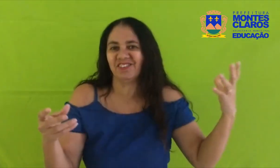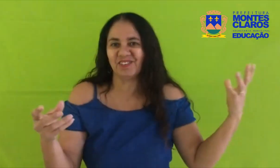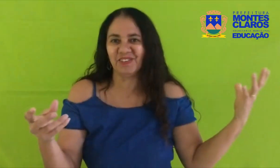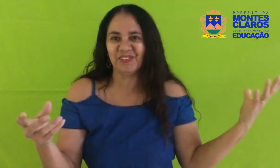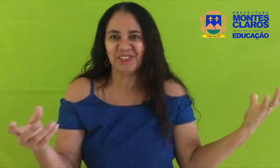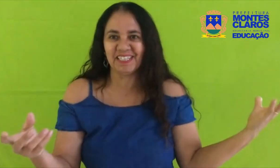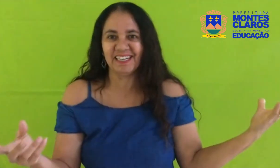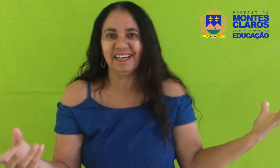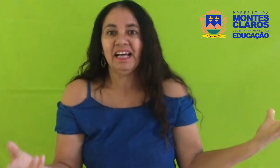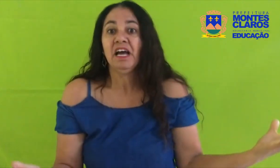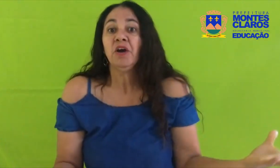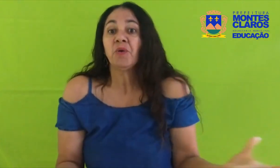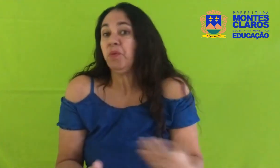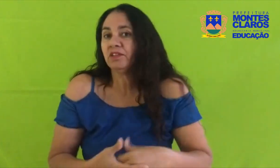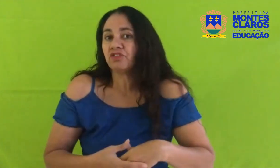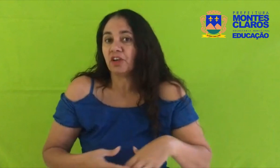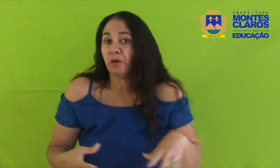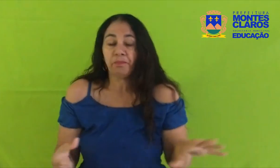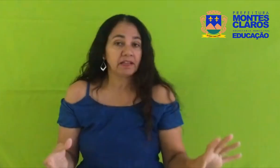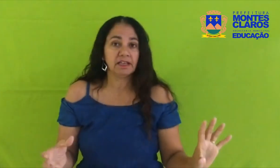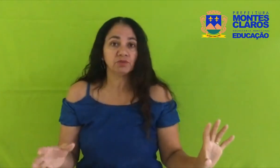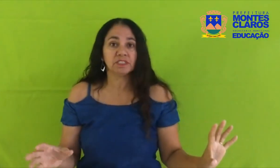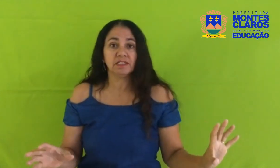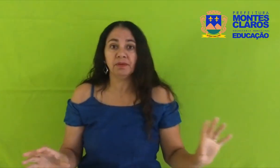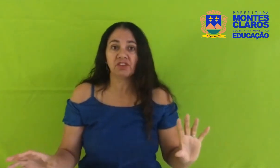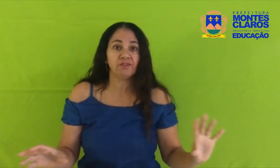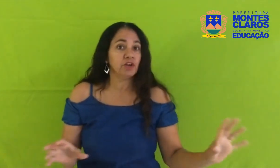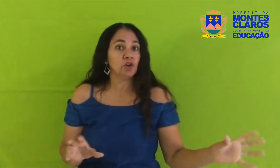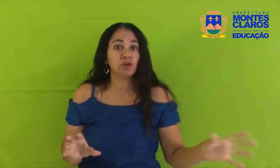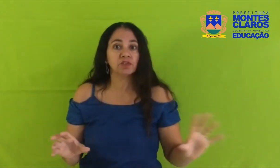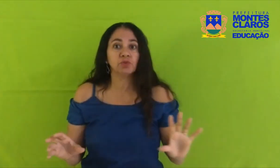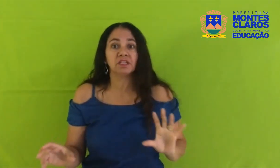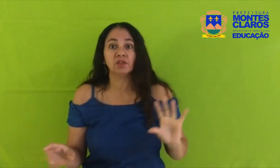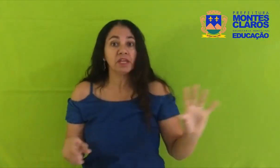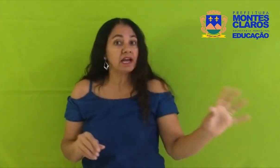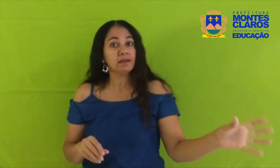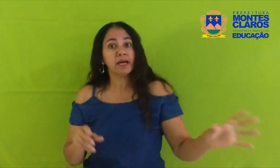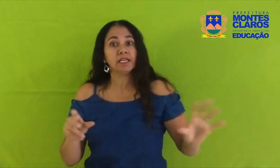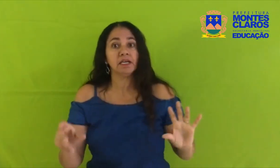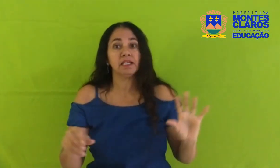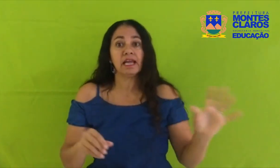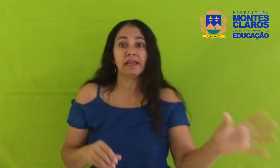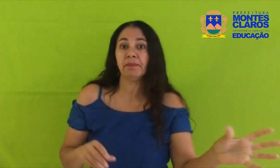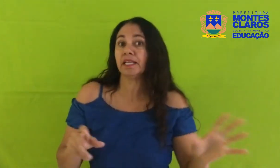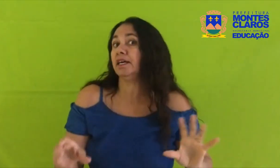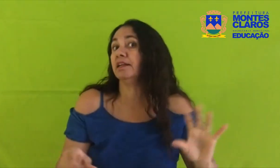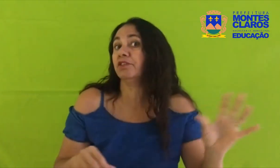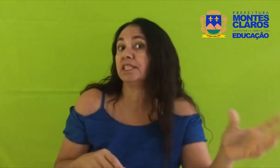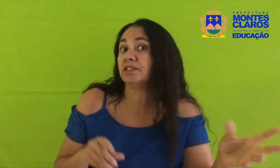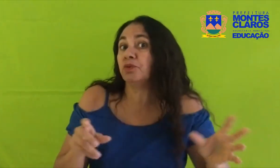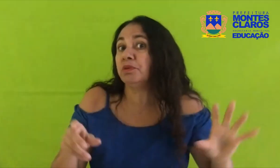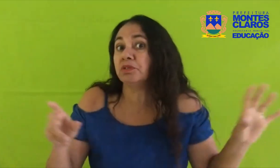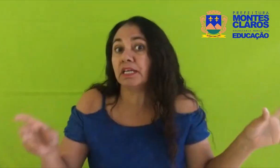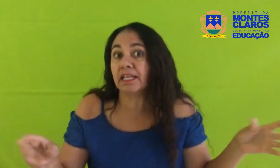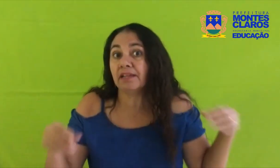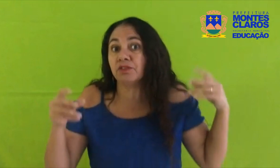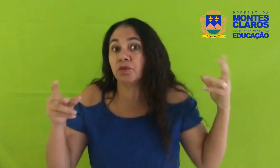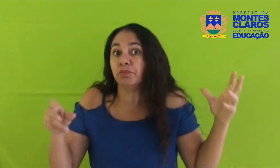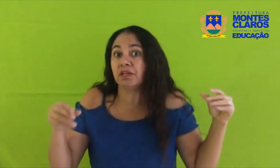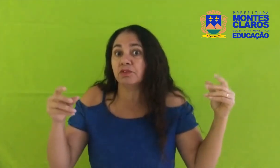toda Quando chegou perto das suas irmãs Já foi logo escutando E aí Mariana, e aí Mariana Você descobriu o segredo? Descobriu,